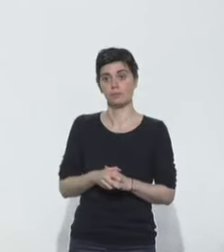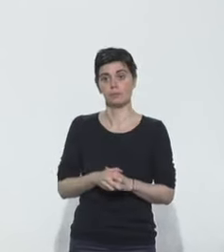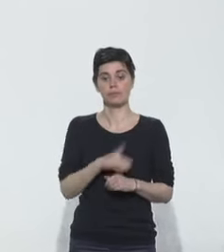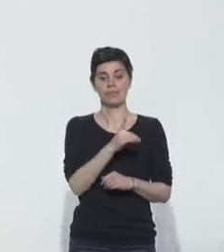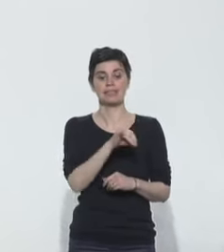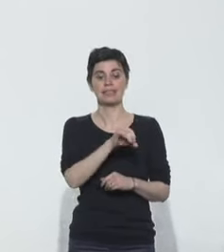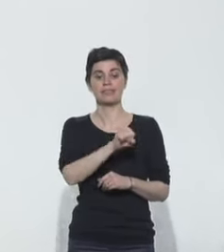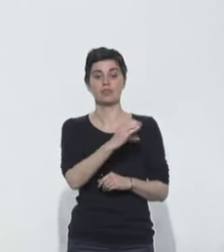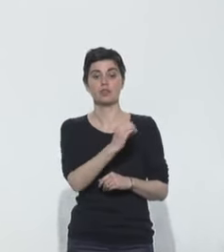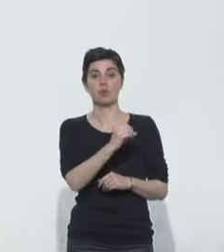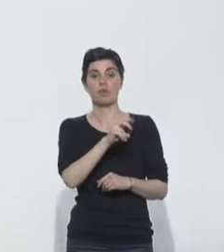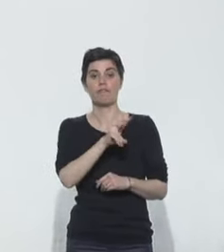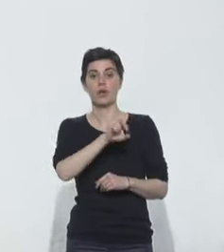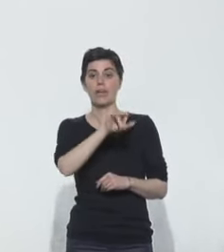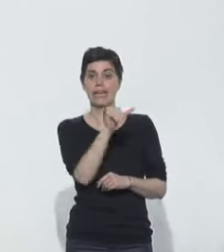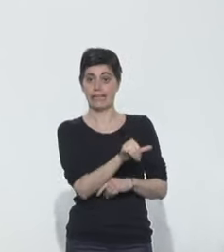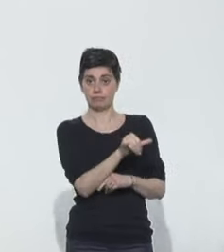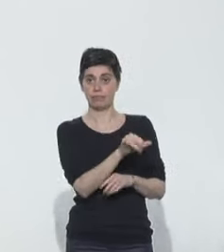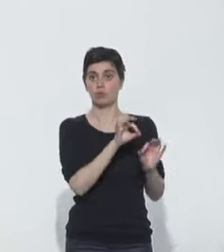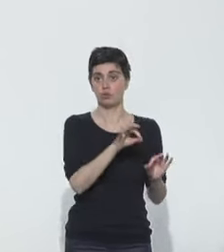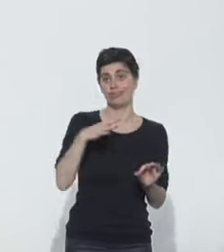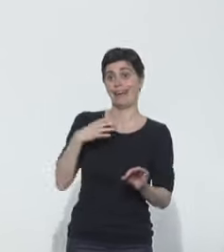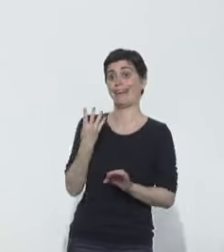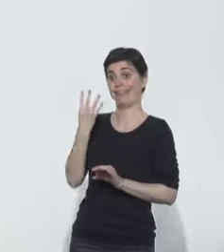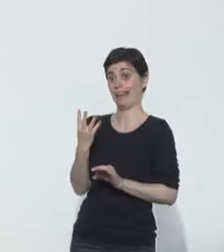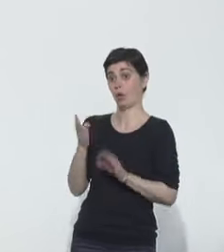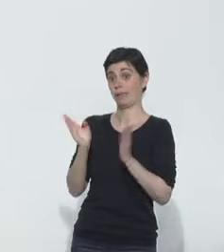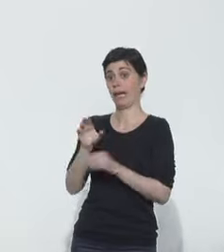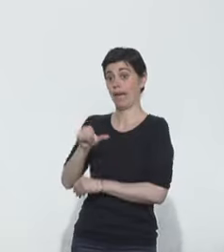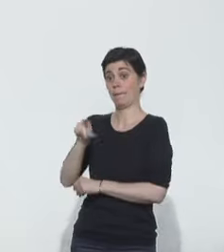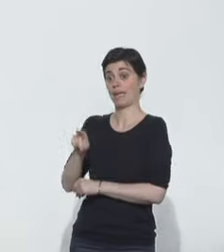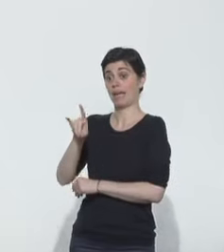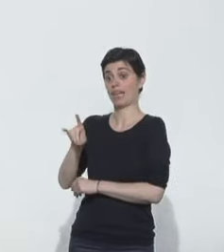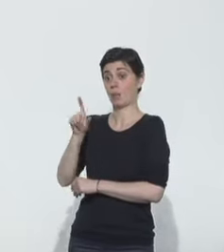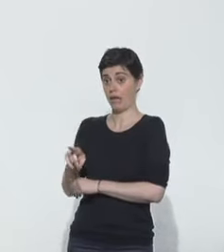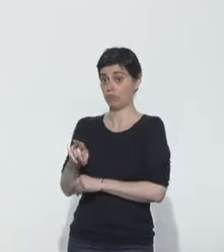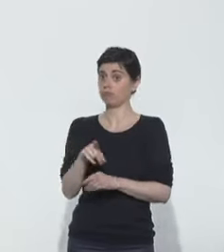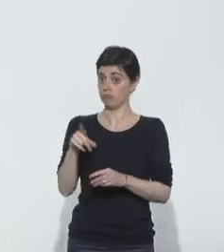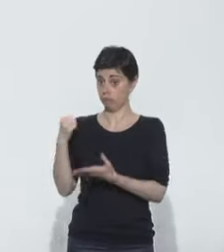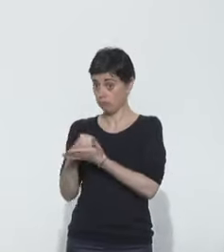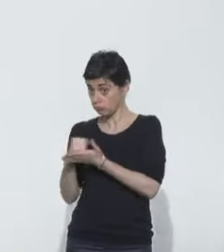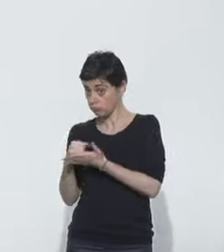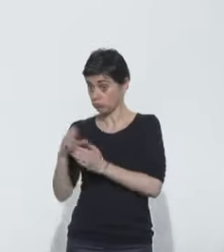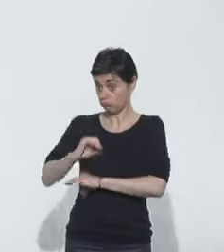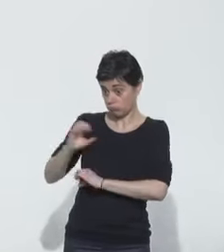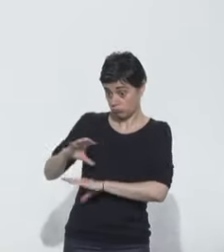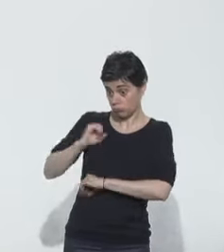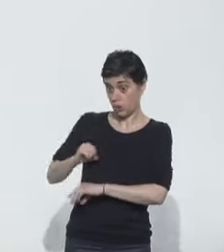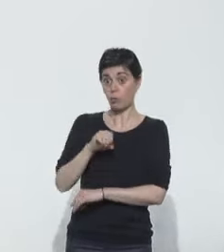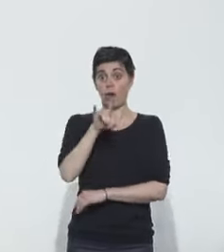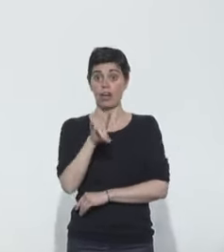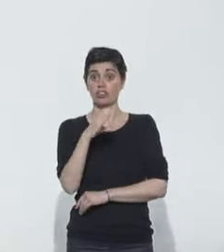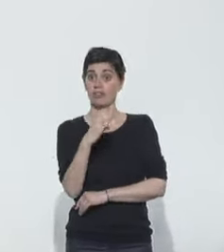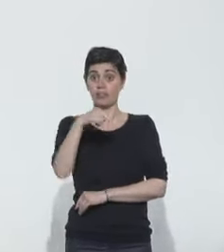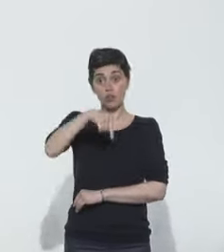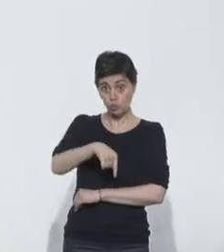discovery vont dans le même sens que l'étude menée dans quatre hôpitaux de l'APHP concluant à l'absence de preuve d'efficacité clinique de l'hydroxychloroquine chez